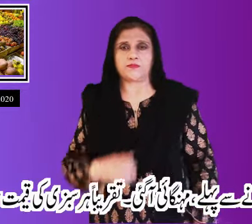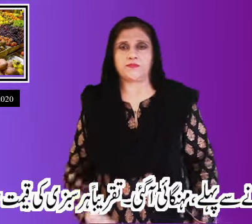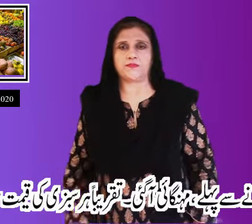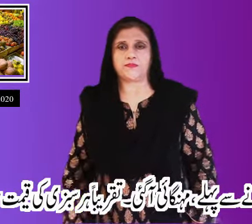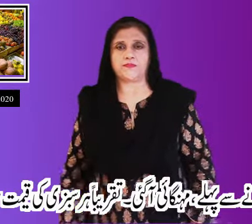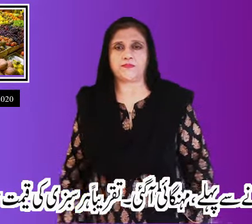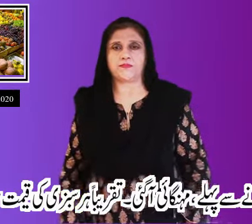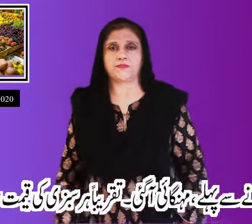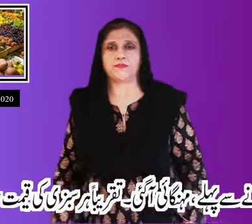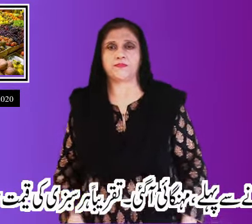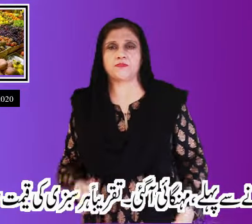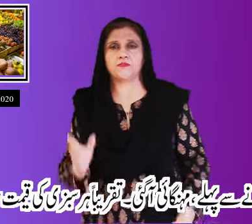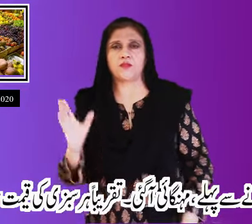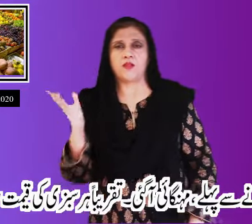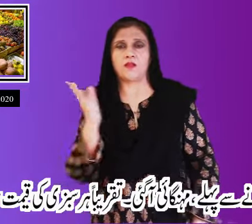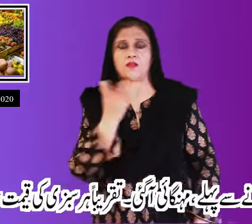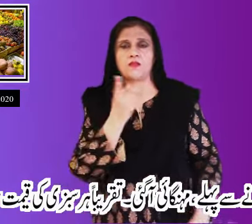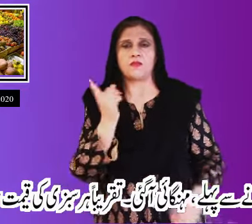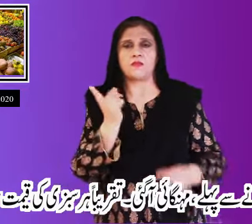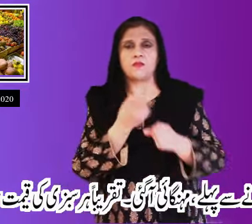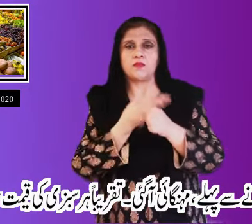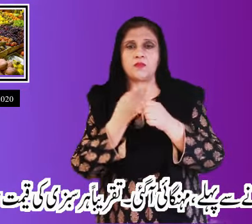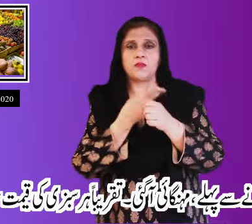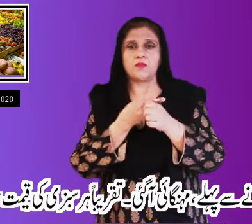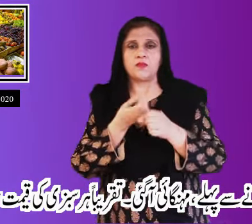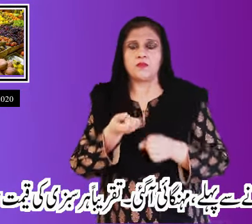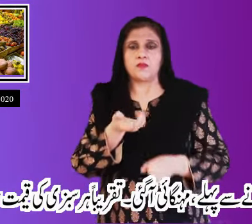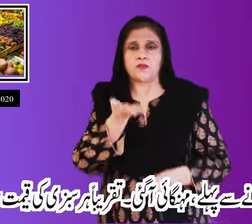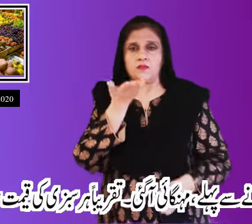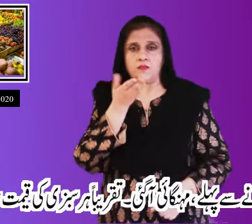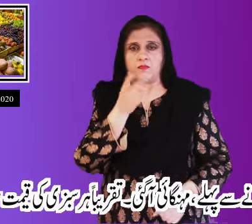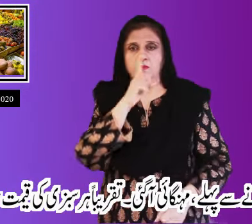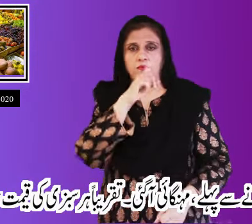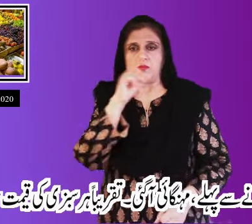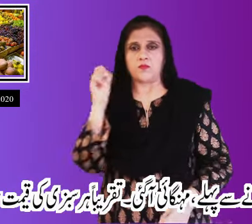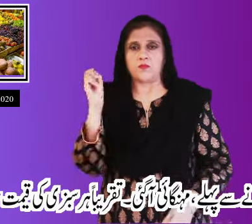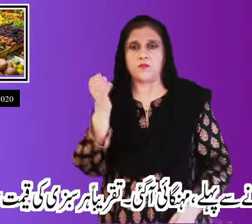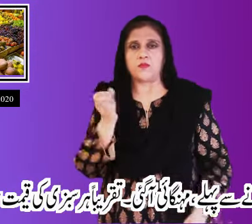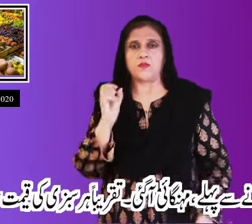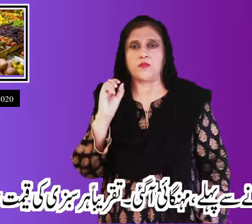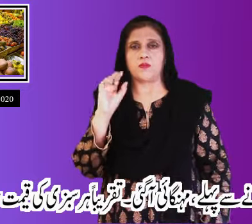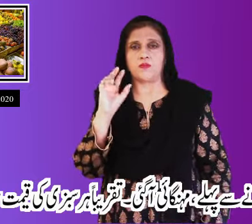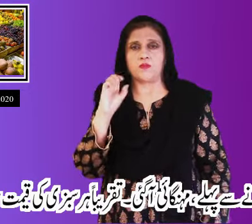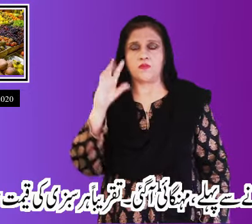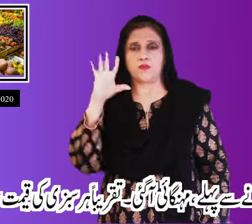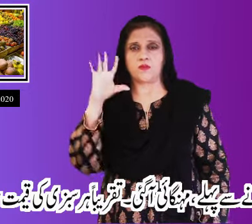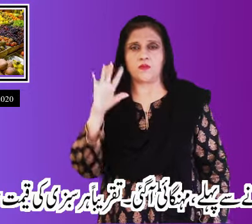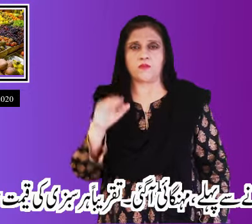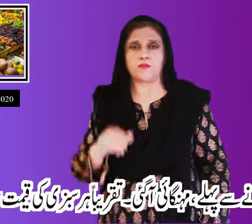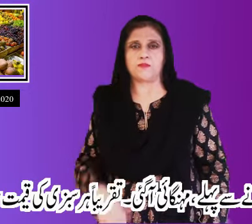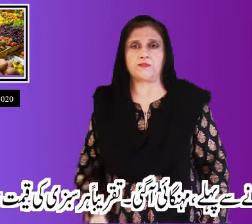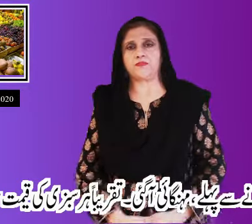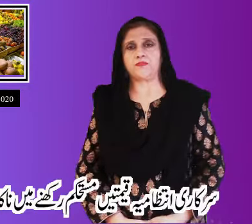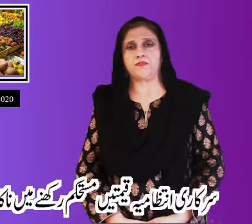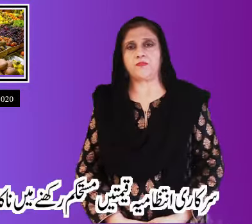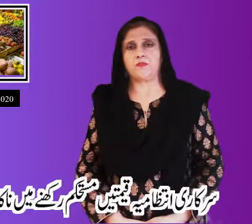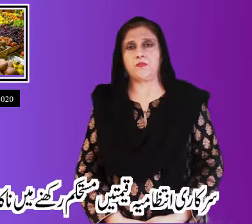تقریباً ہر سبزی کی قیمت سو روپے سے سرکاری